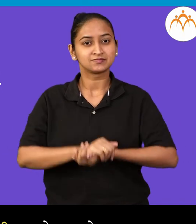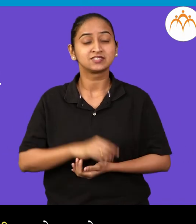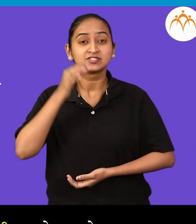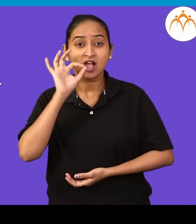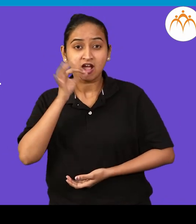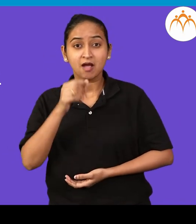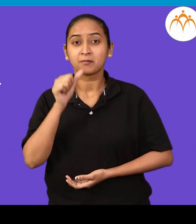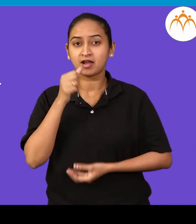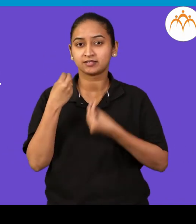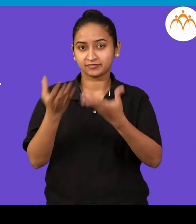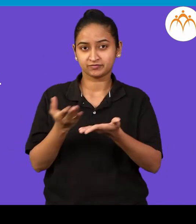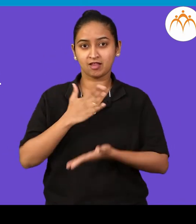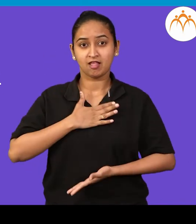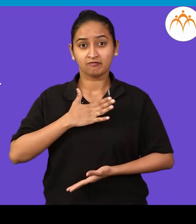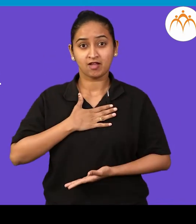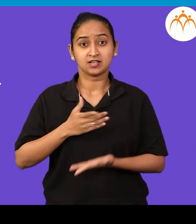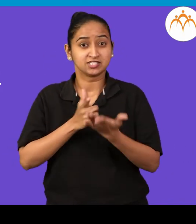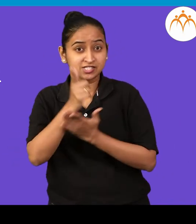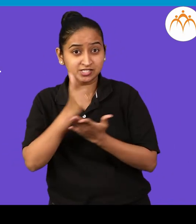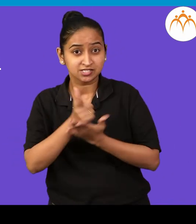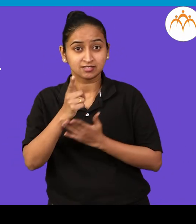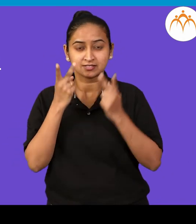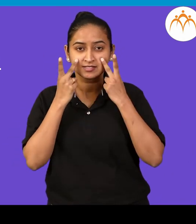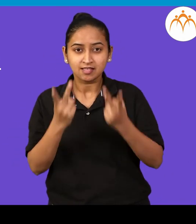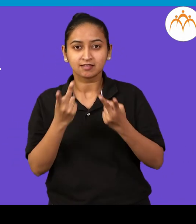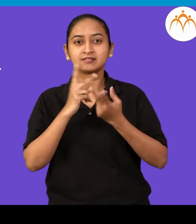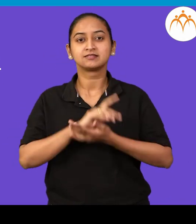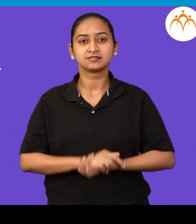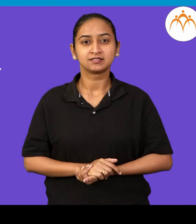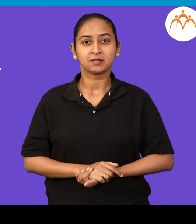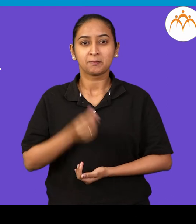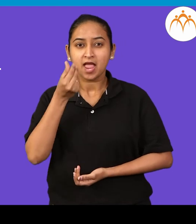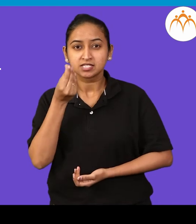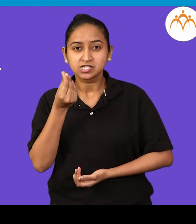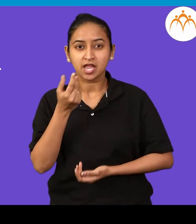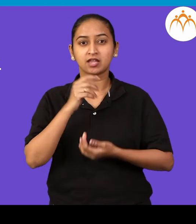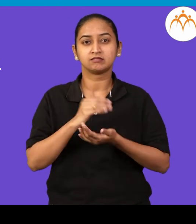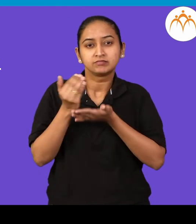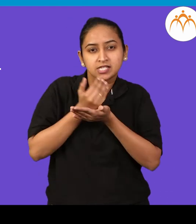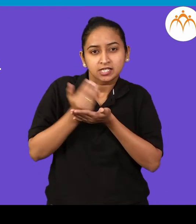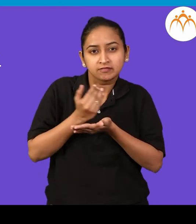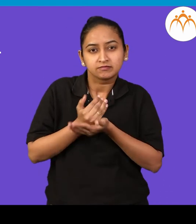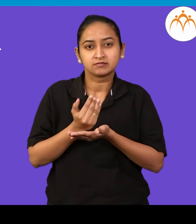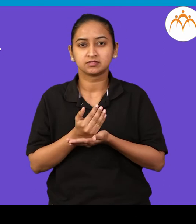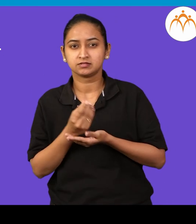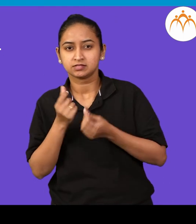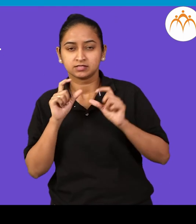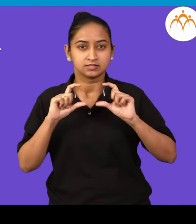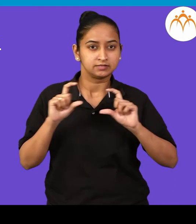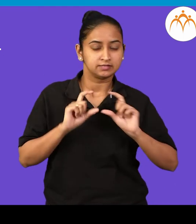हिर्वे गार शेत पहा, पैसा अड का जपून वाप्रावा, वेलेवर